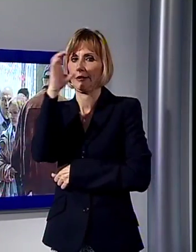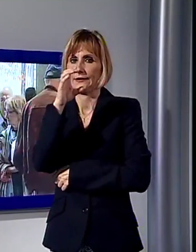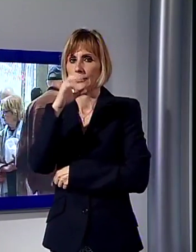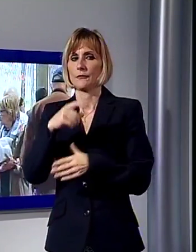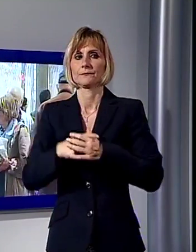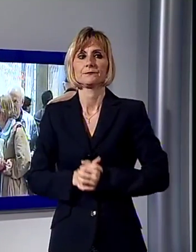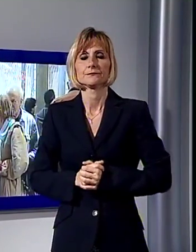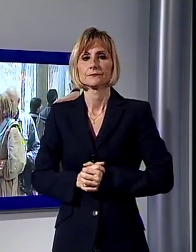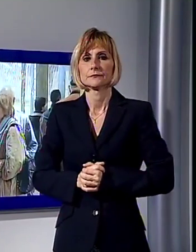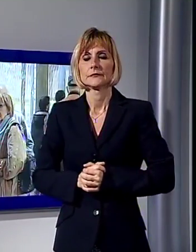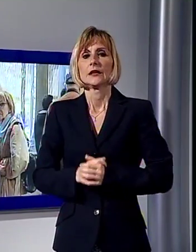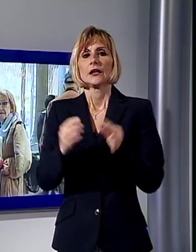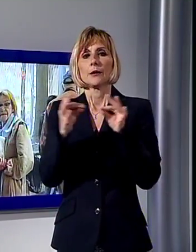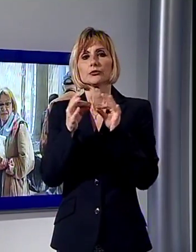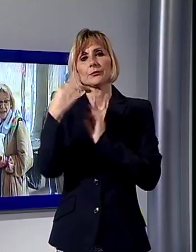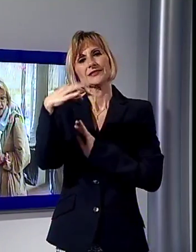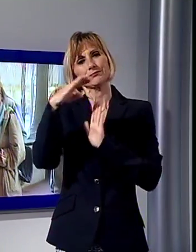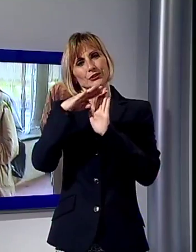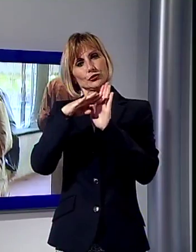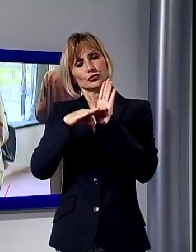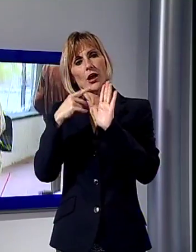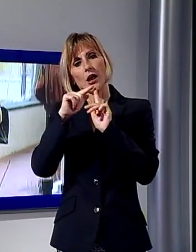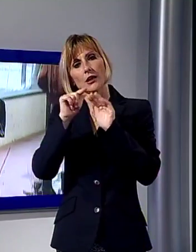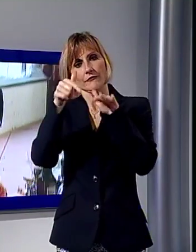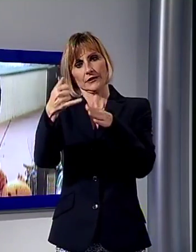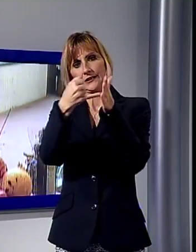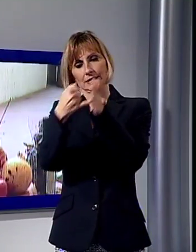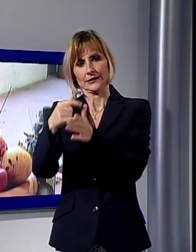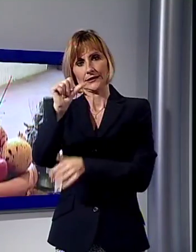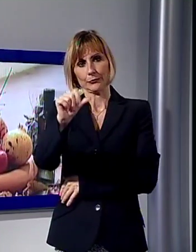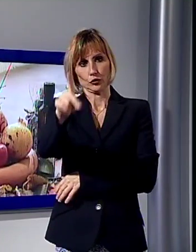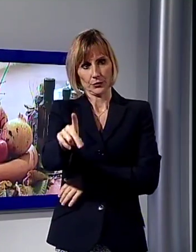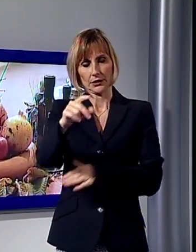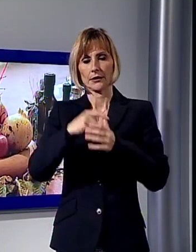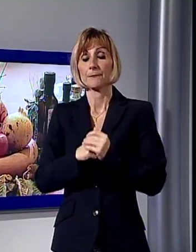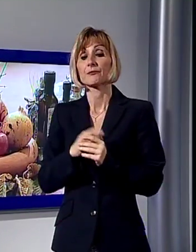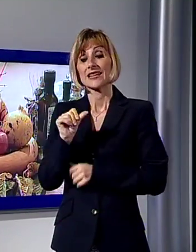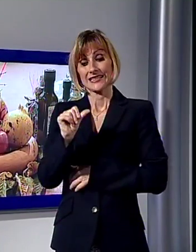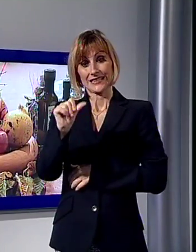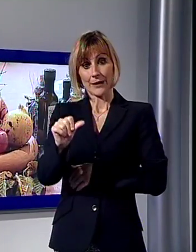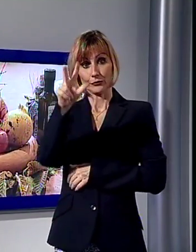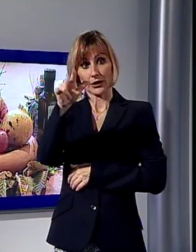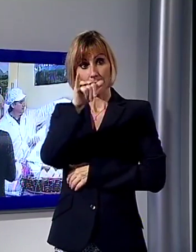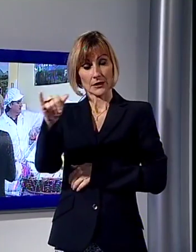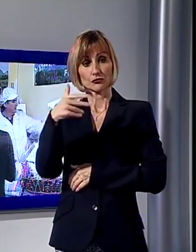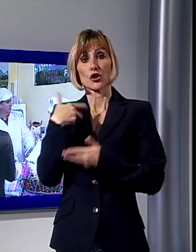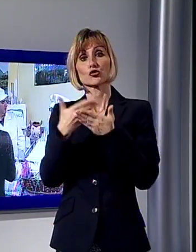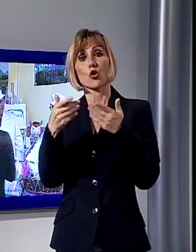appuntamenti speciali sono in programma per il prossimo fine settimana, tra gli altri sabato alle 15.30 lo show cooking con lo chef